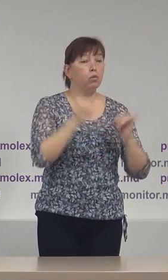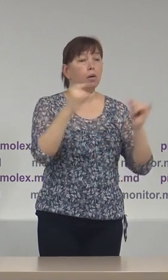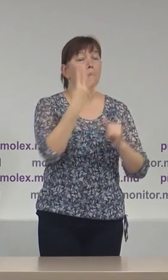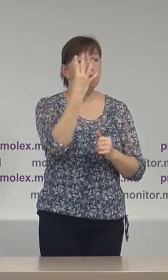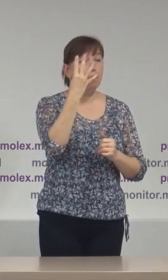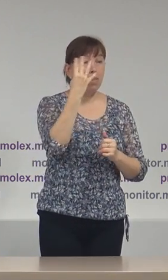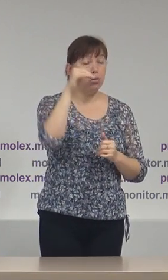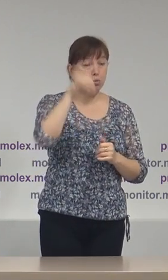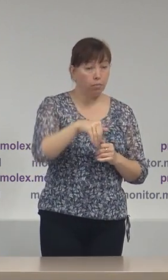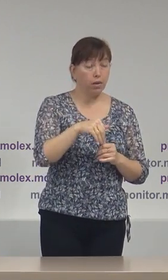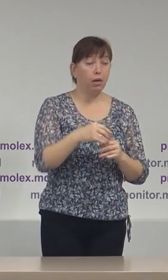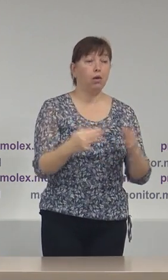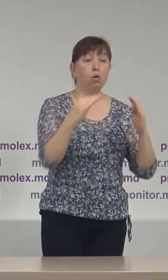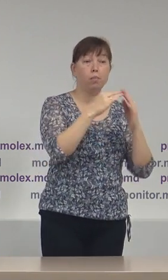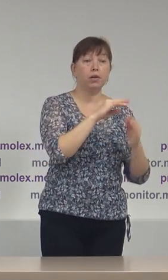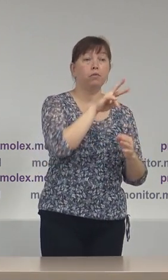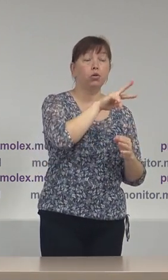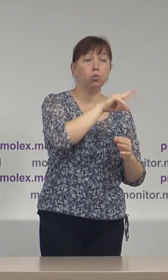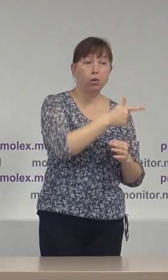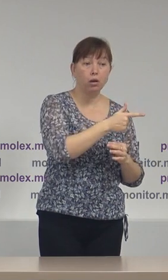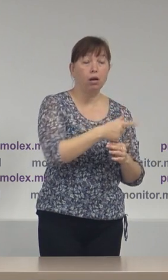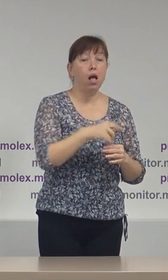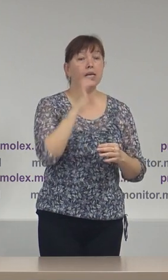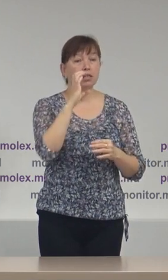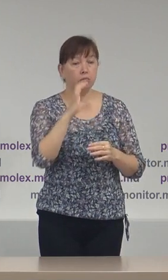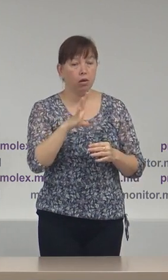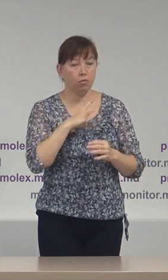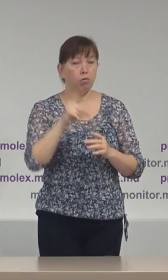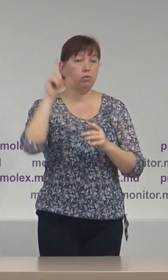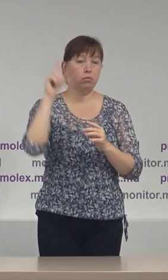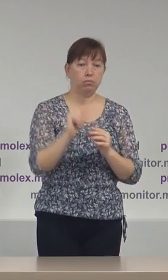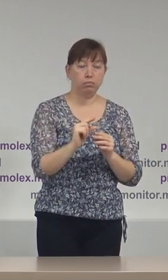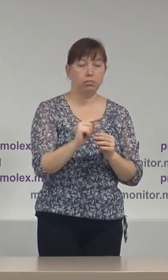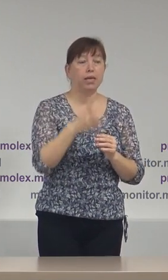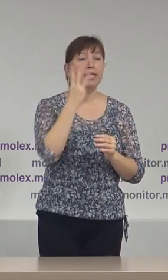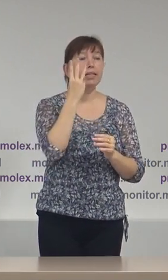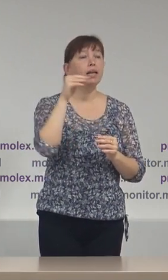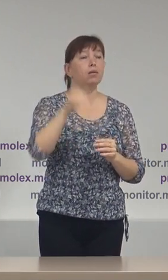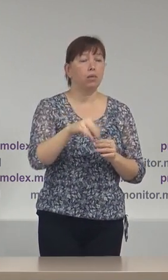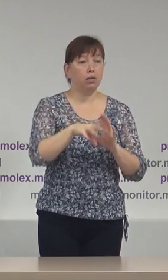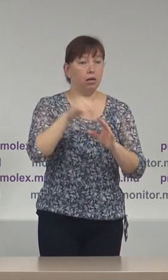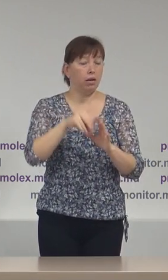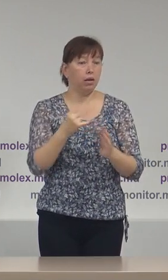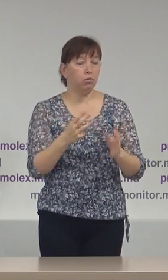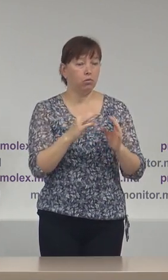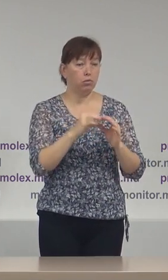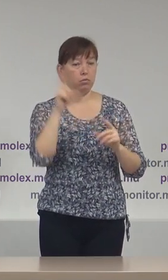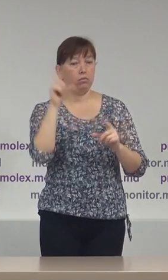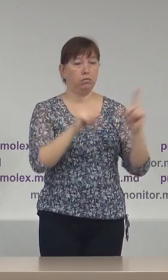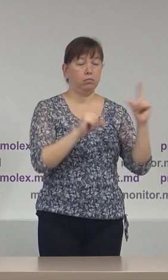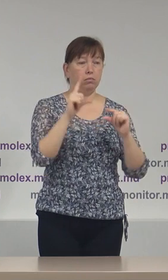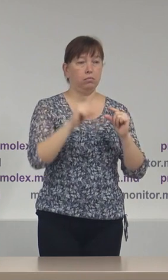4 mii de alegători comparativ cu luna iulie, atunci în septembrie am avut o descreștere cu 3 mii de alegători. Deci fluctuația